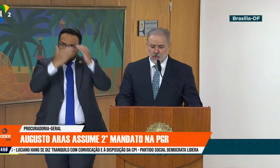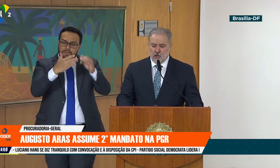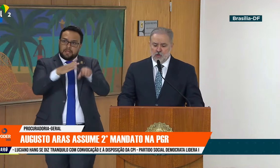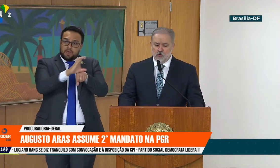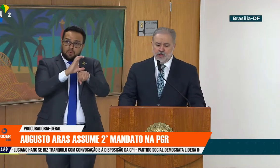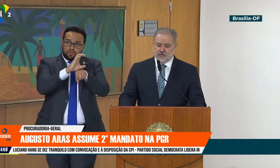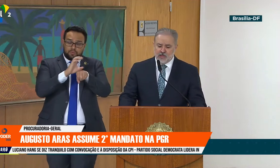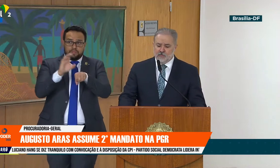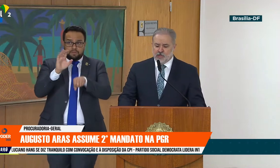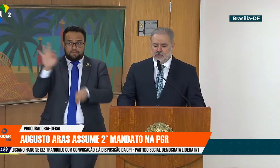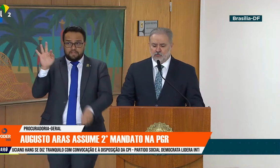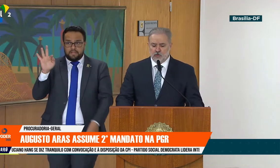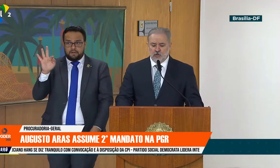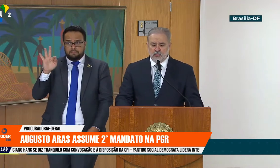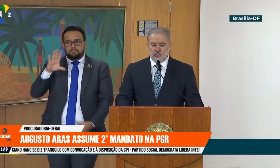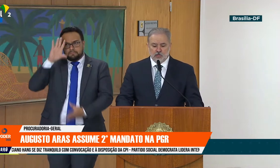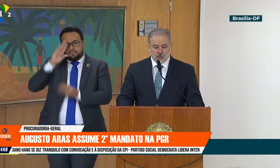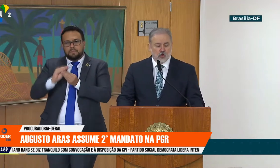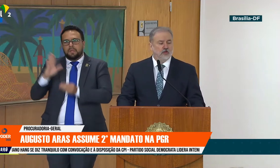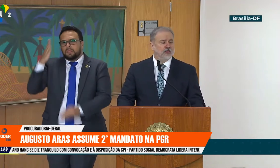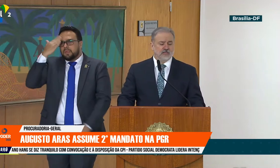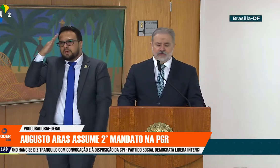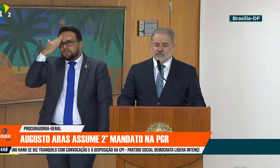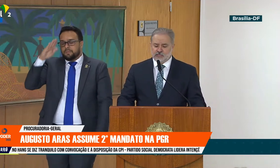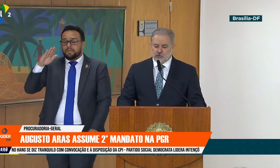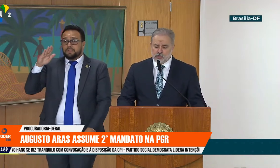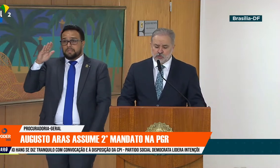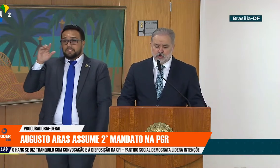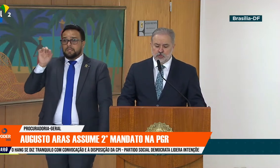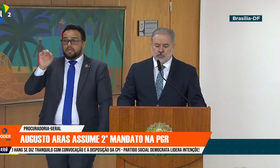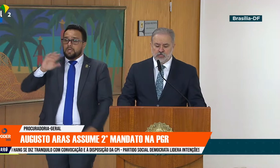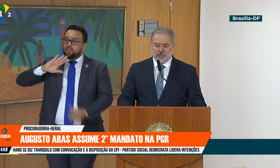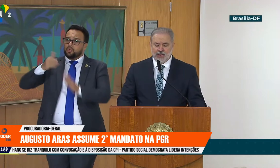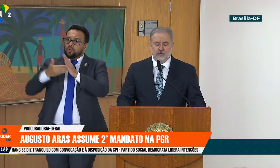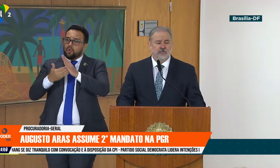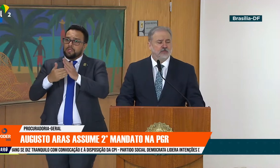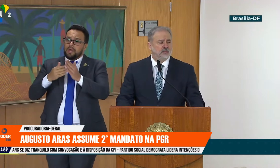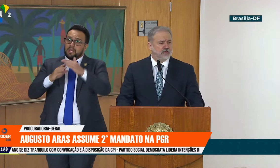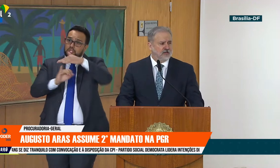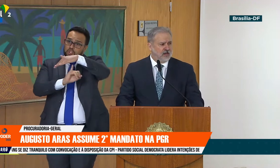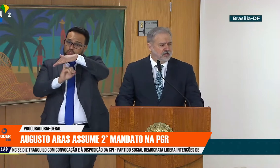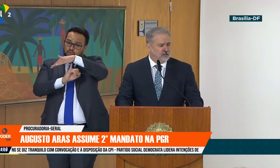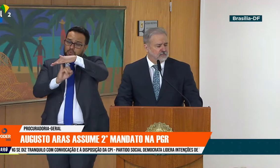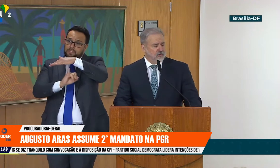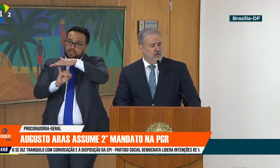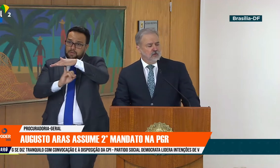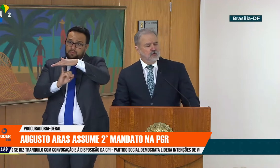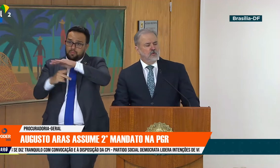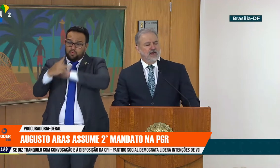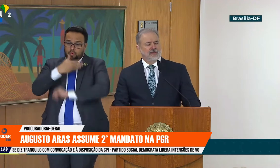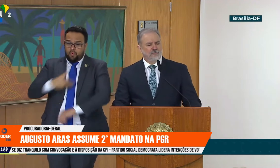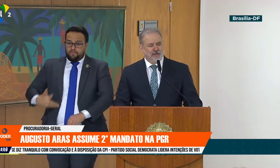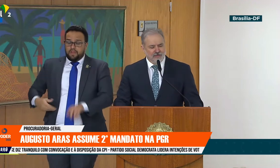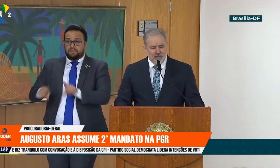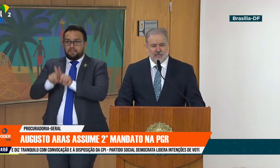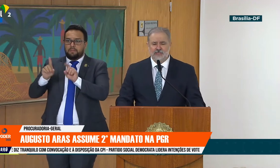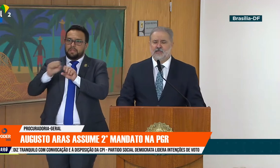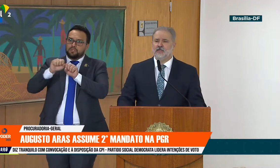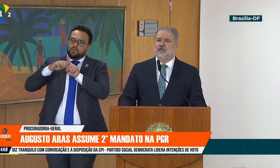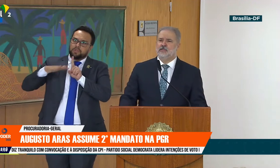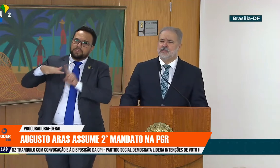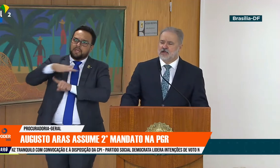Federal. Com o entendimento de que todas as instituições do Estado e da sociedade, com a